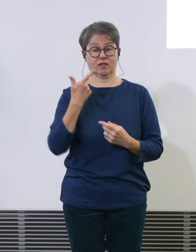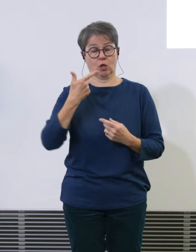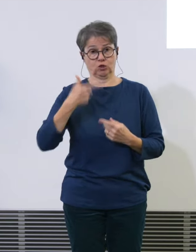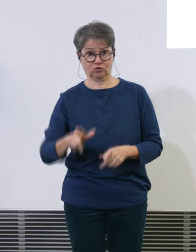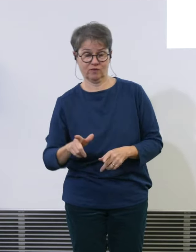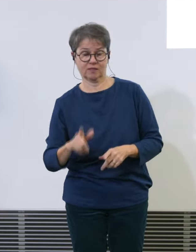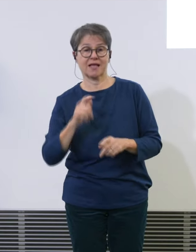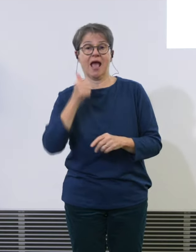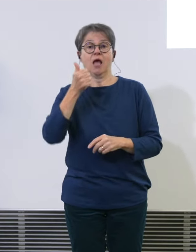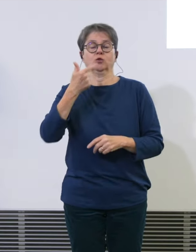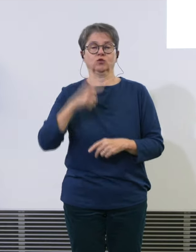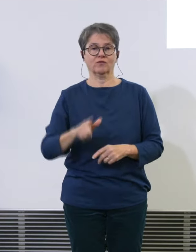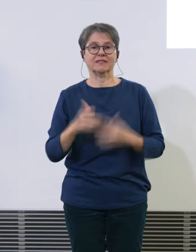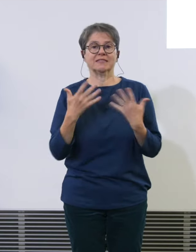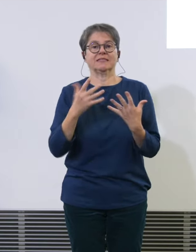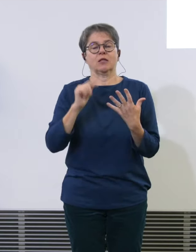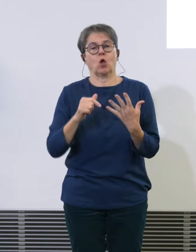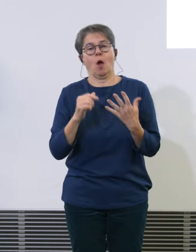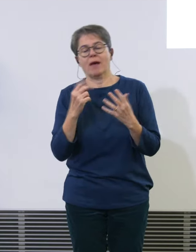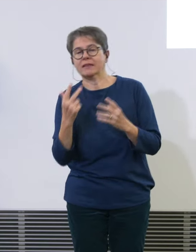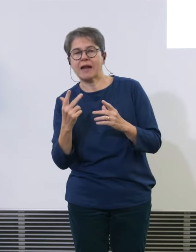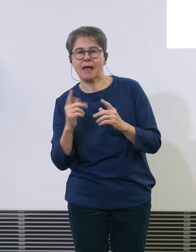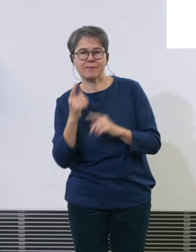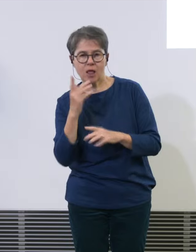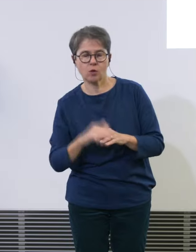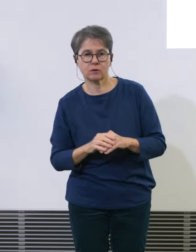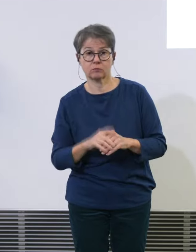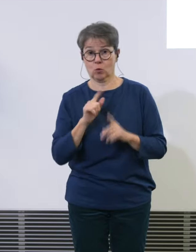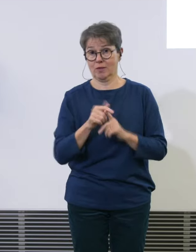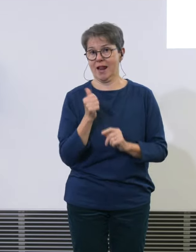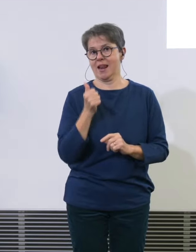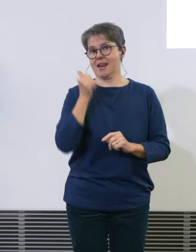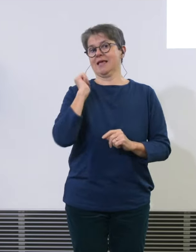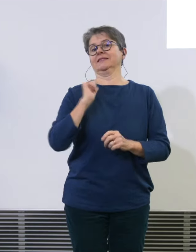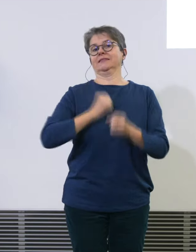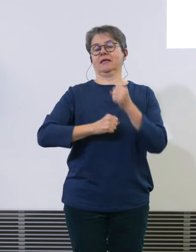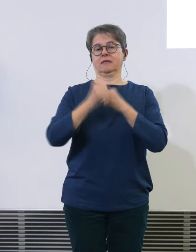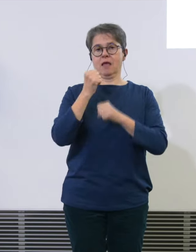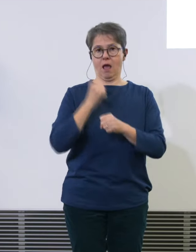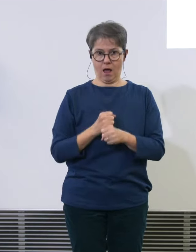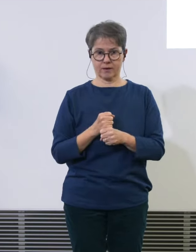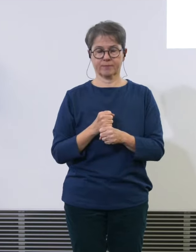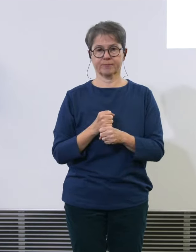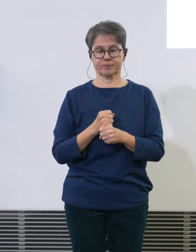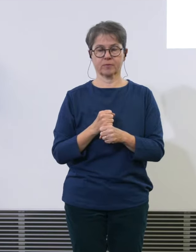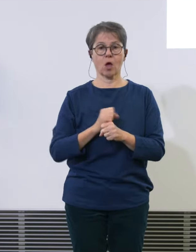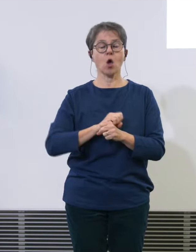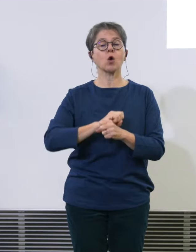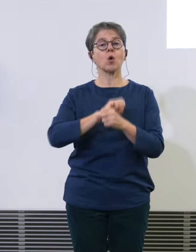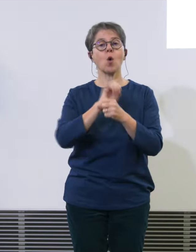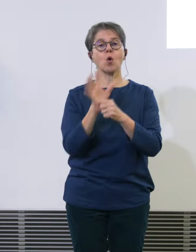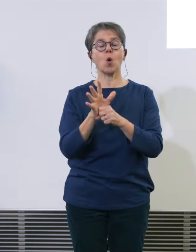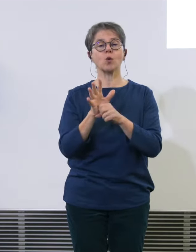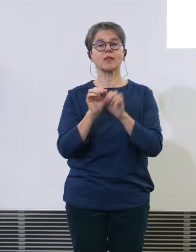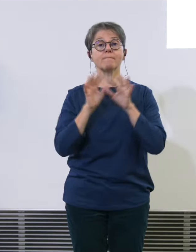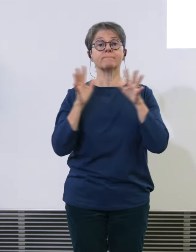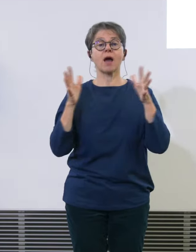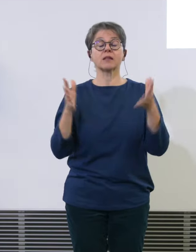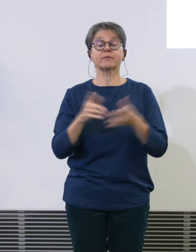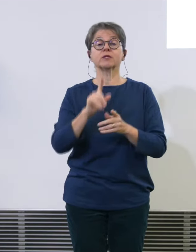im Jahr 2021. Und im letzten Jahr hat ja die Corona-Pandemie zum Glück dann ein